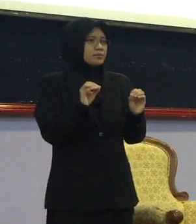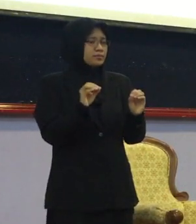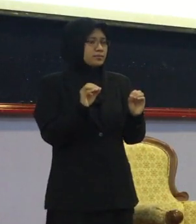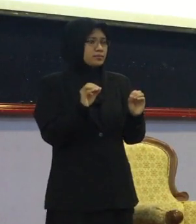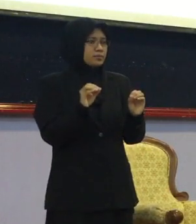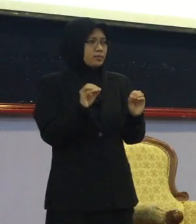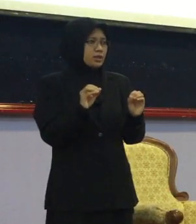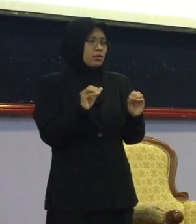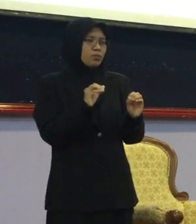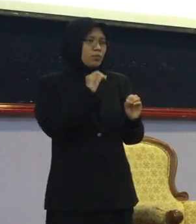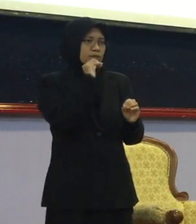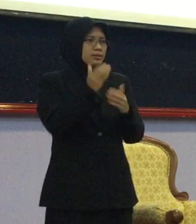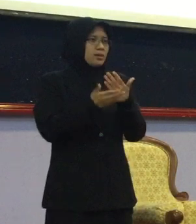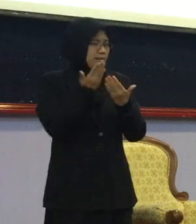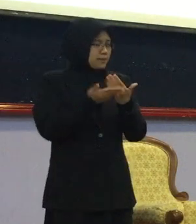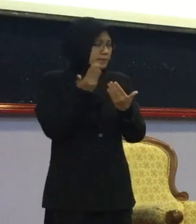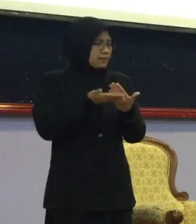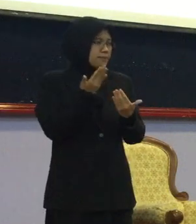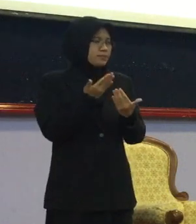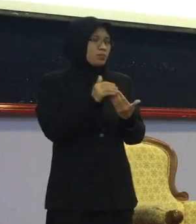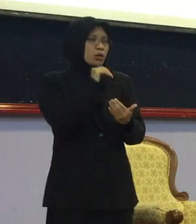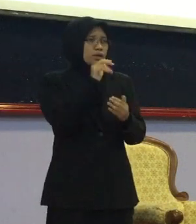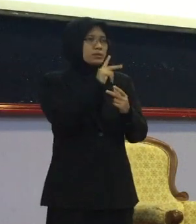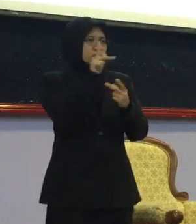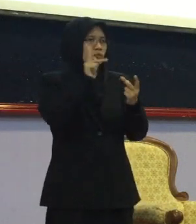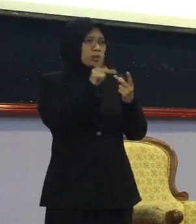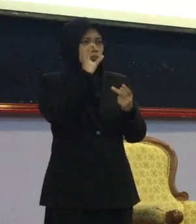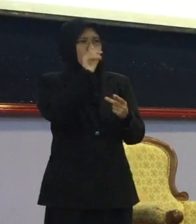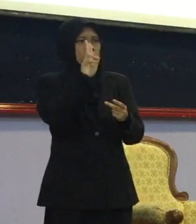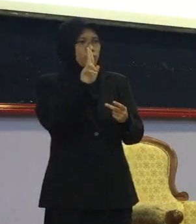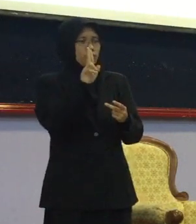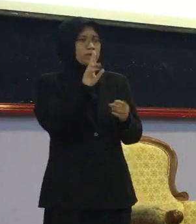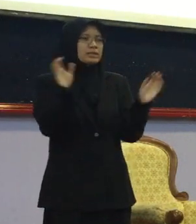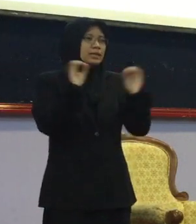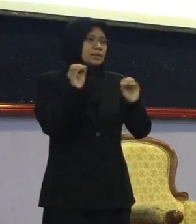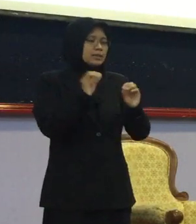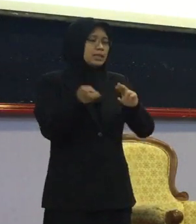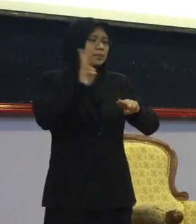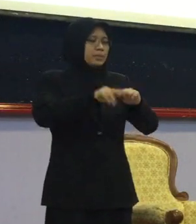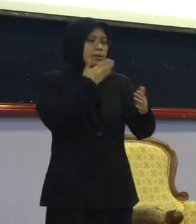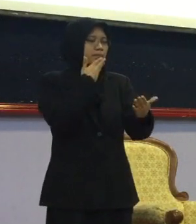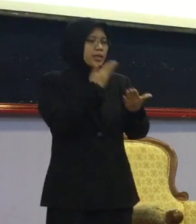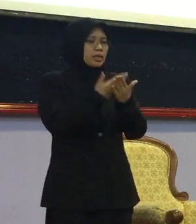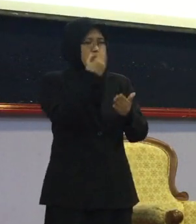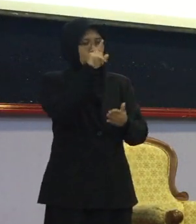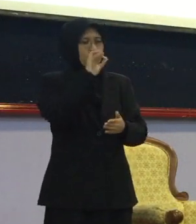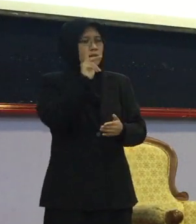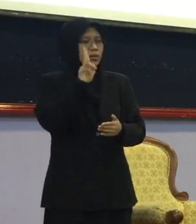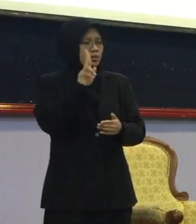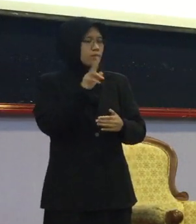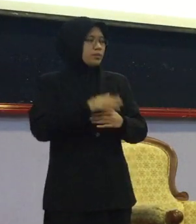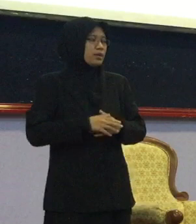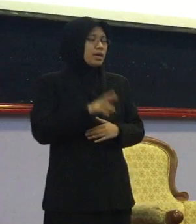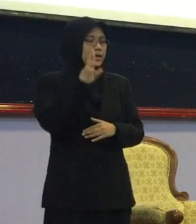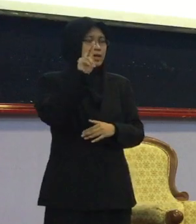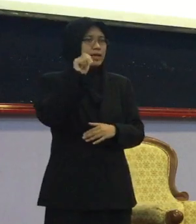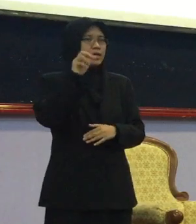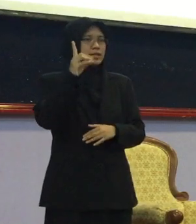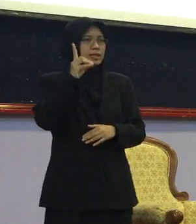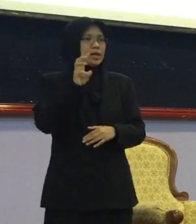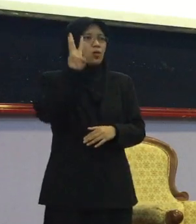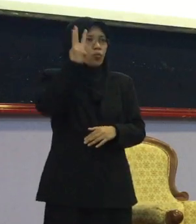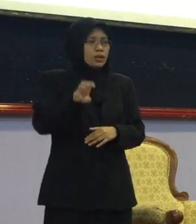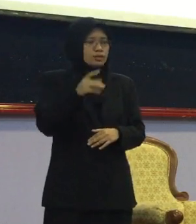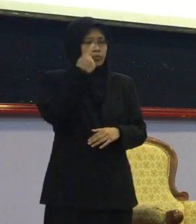Continuous improvement Ha Tidak ada Pembayang mabaikan Yang berterusan Sebab tu R&D Ini wadib Sebenarnya Untuk